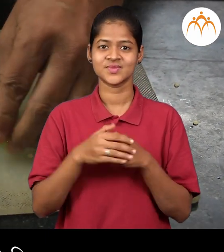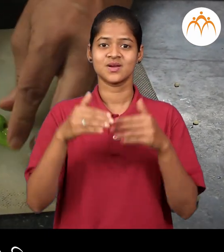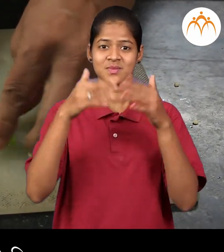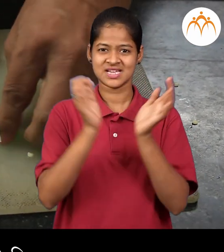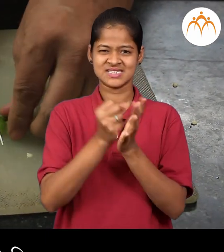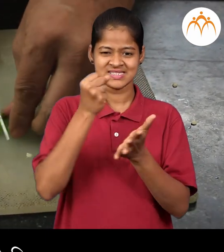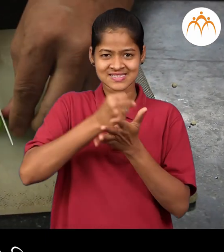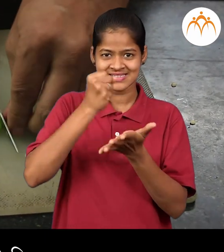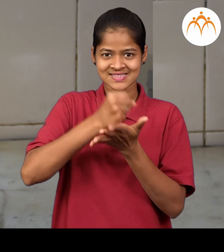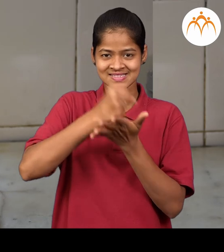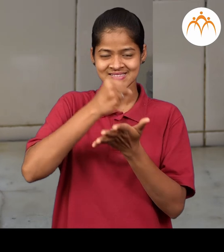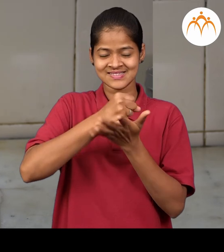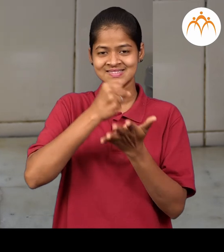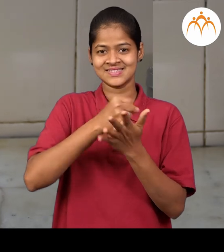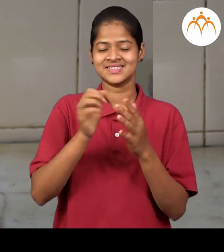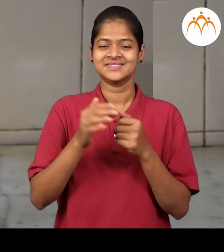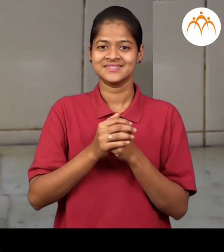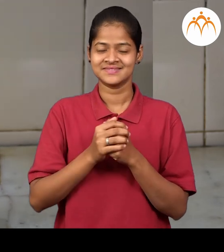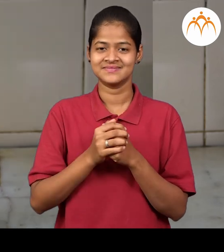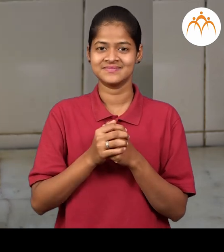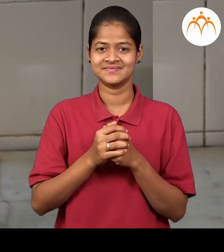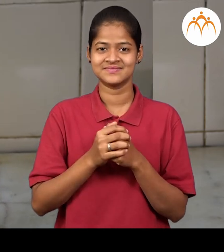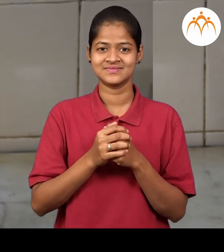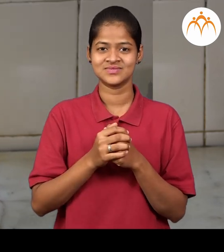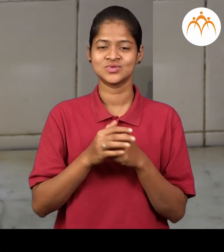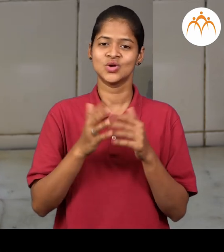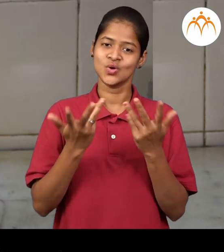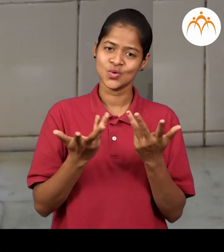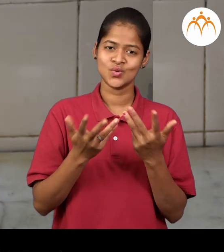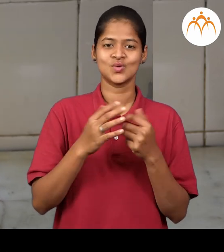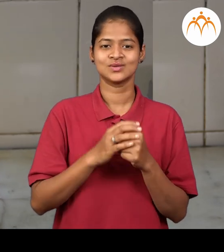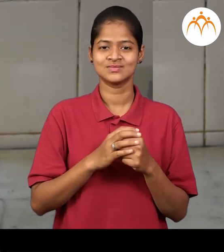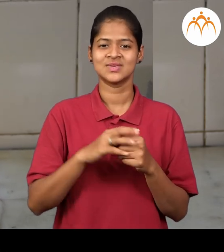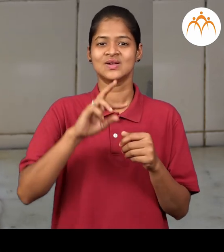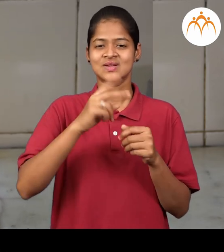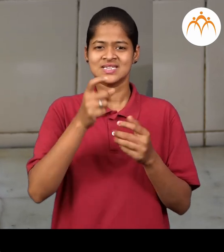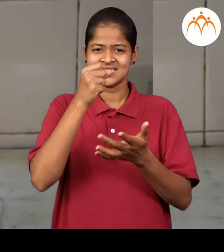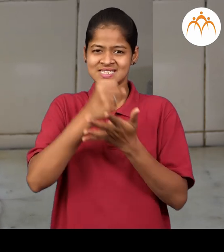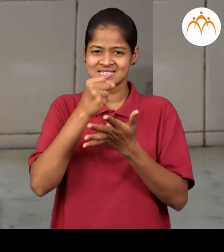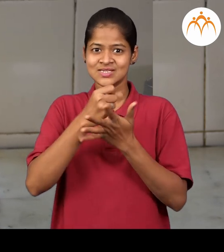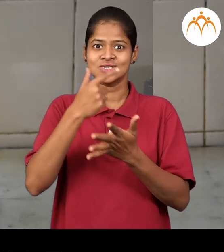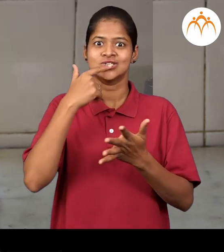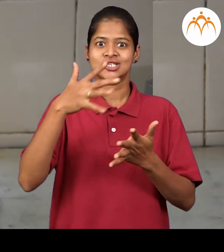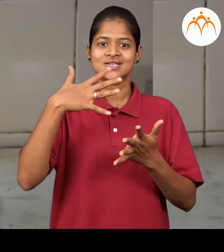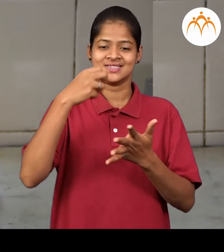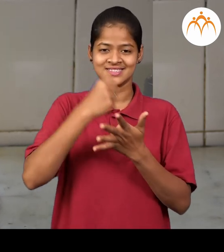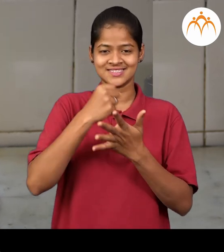खलबत्ता खलबत्यात चटनी कुटतात